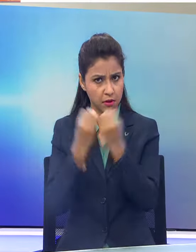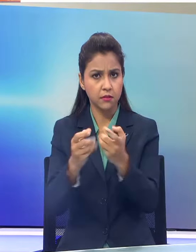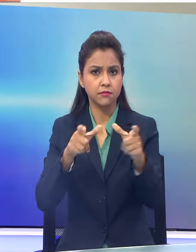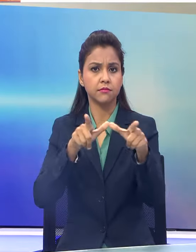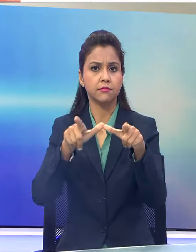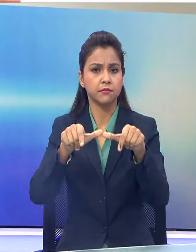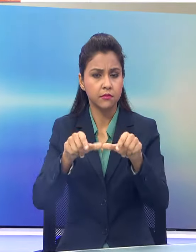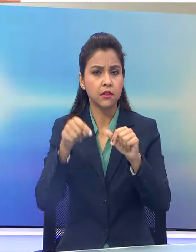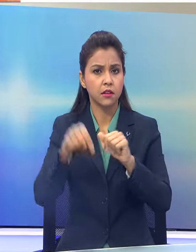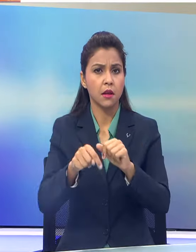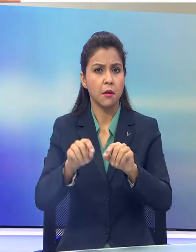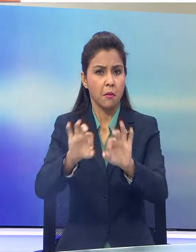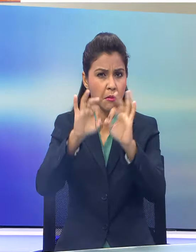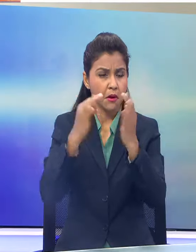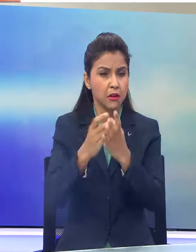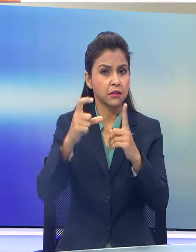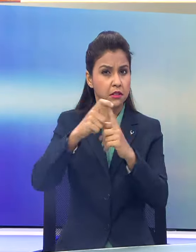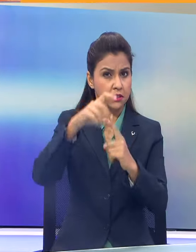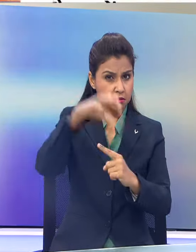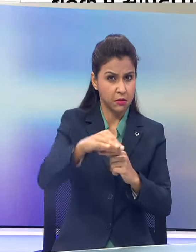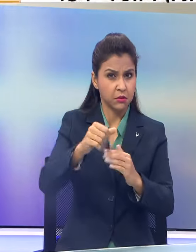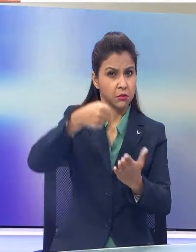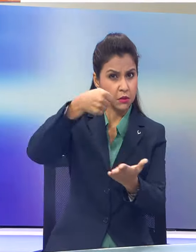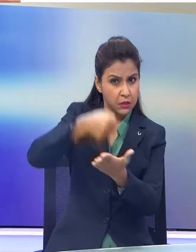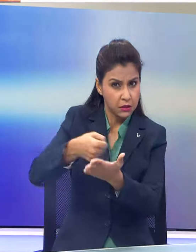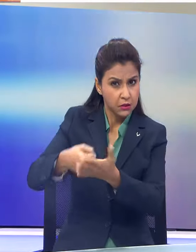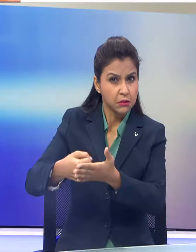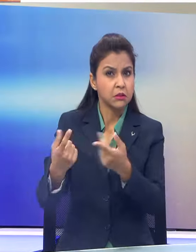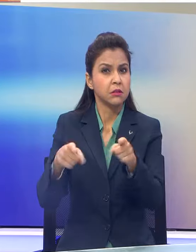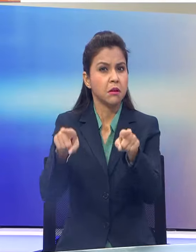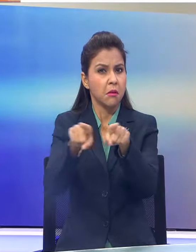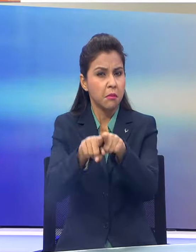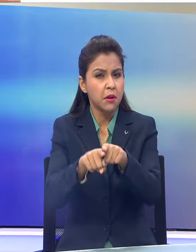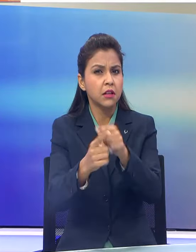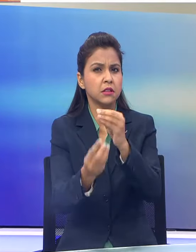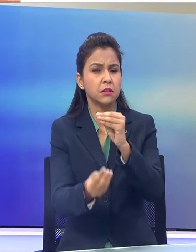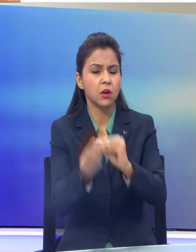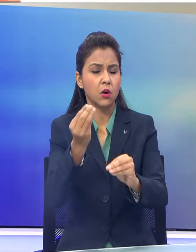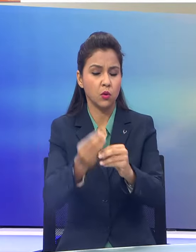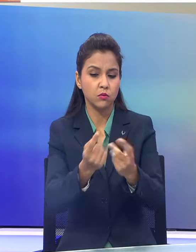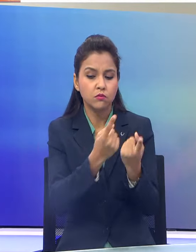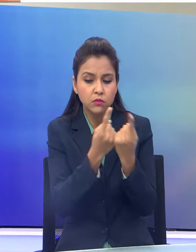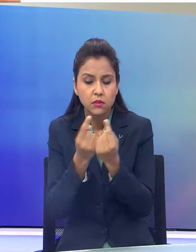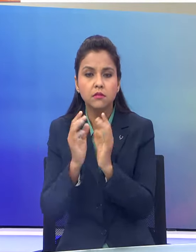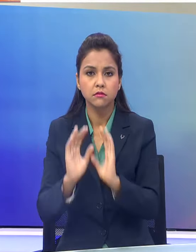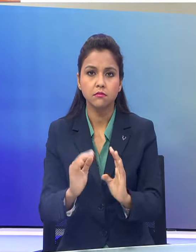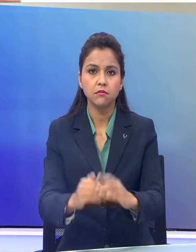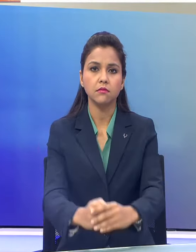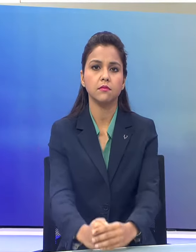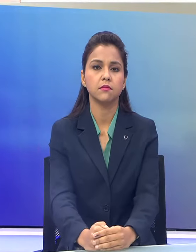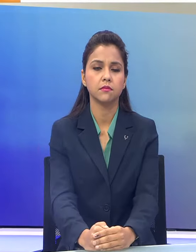बैठक में आपदा प्रबंधन बुन्यादी धांचे और अन्य सम्बंधित पहलियों का जायसा लिया